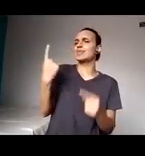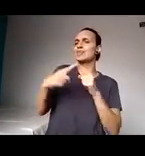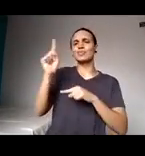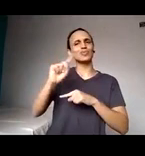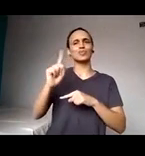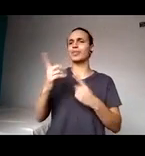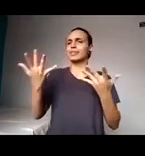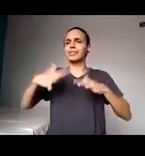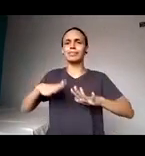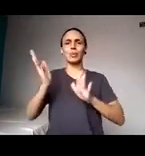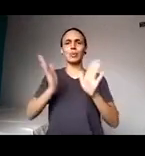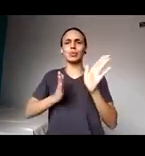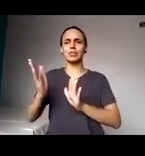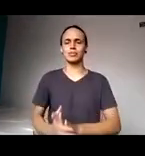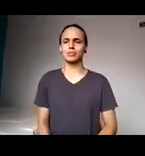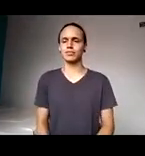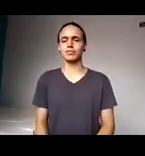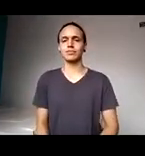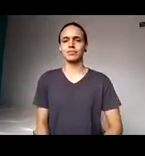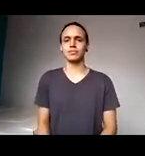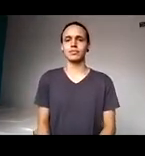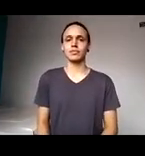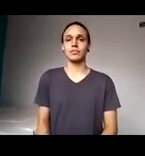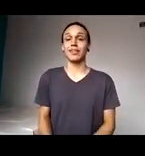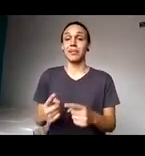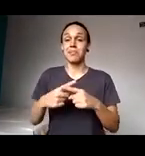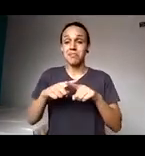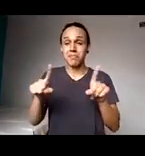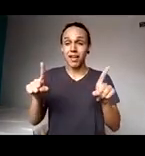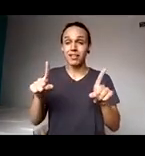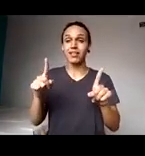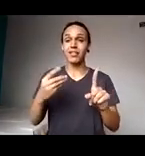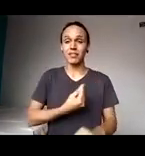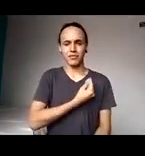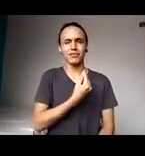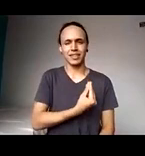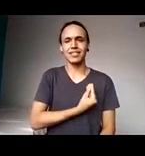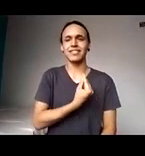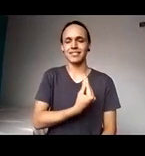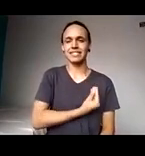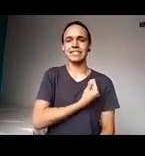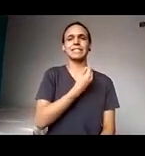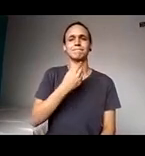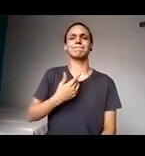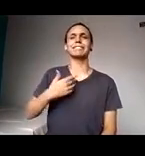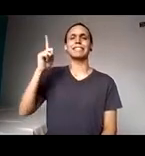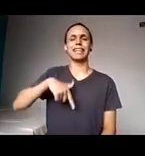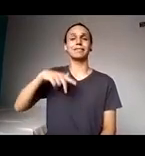e de acessibilidade. Mas, como a vida é sábia, ou sábia a vida,